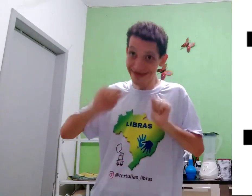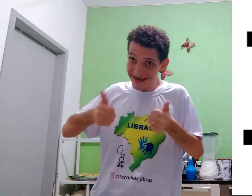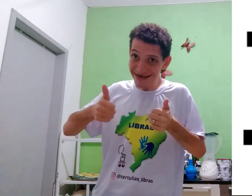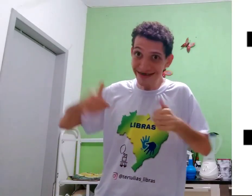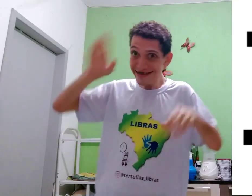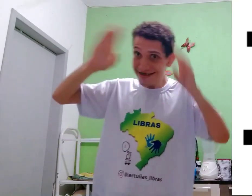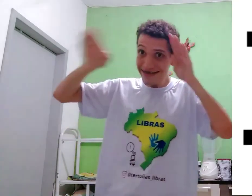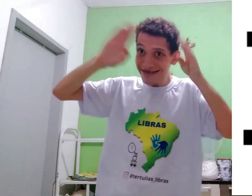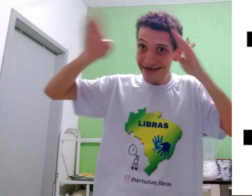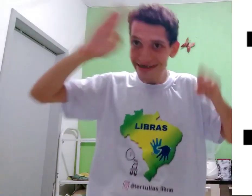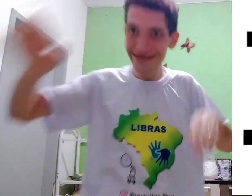Entendeu?